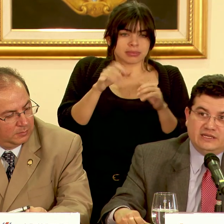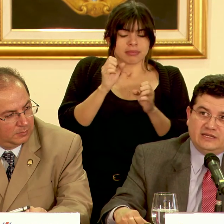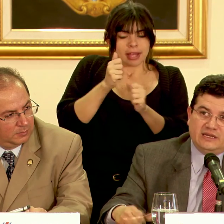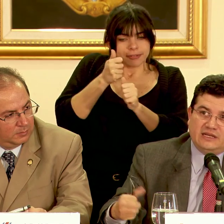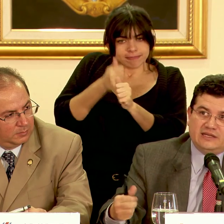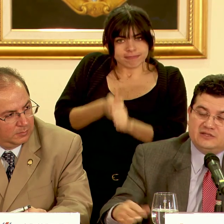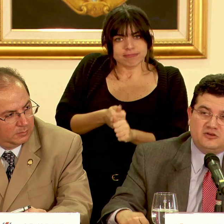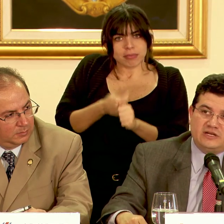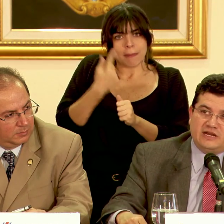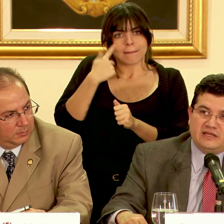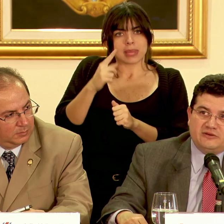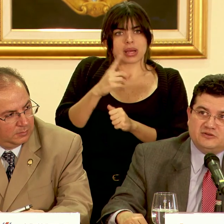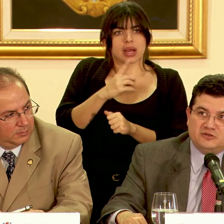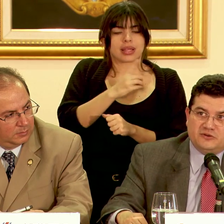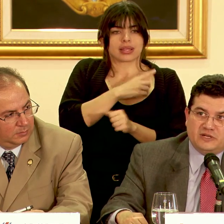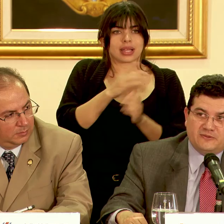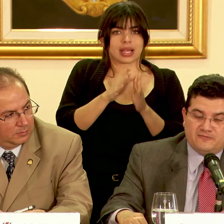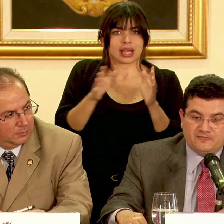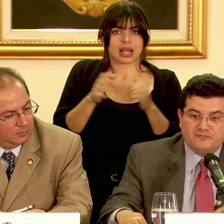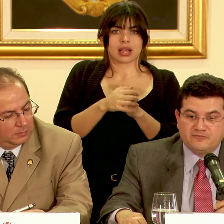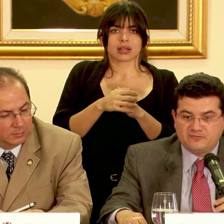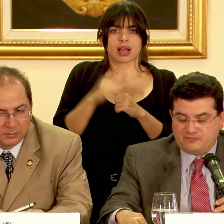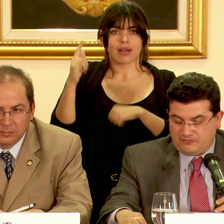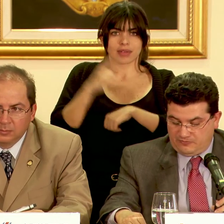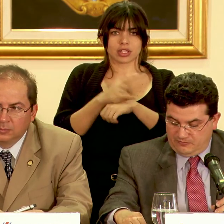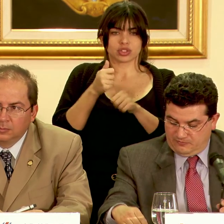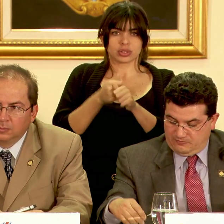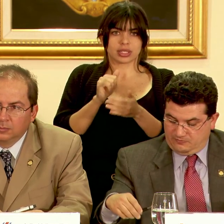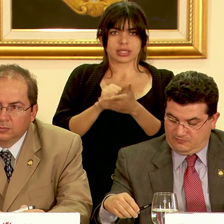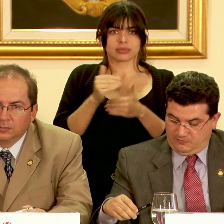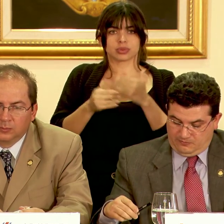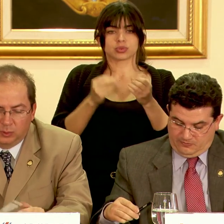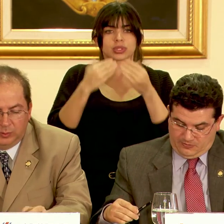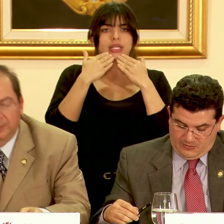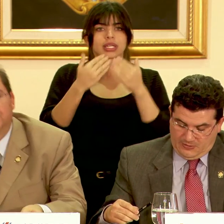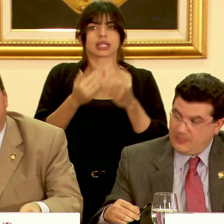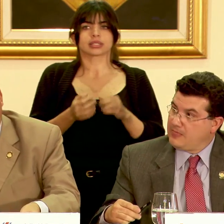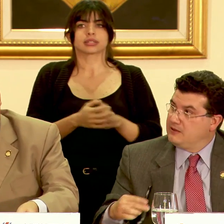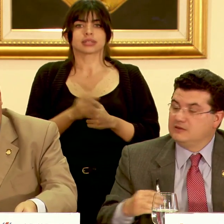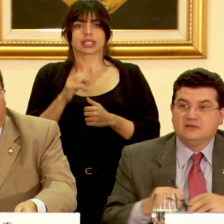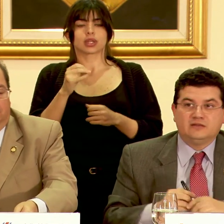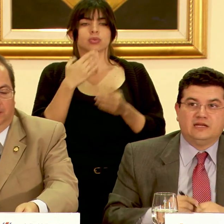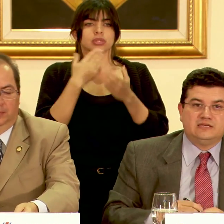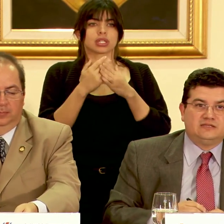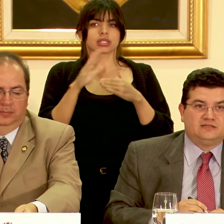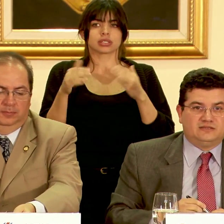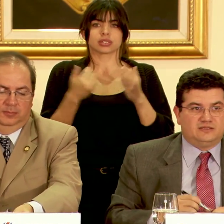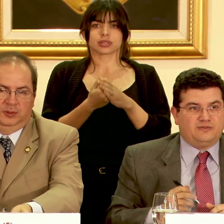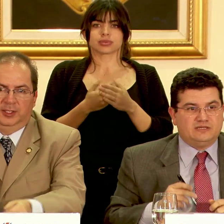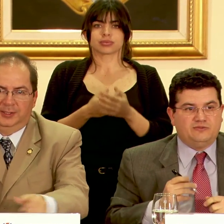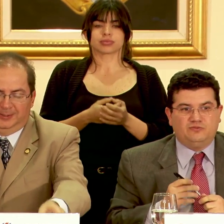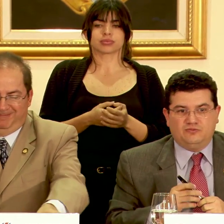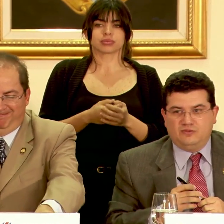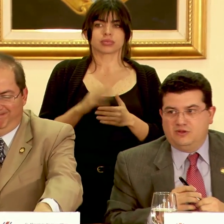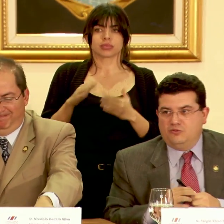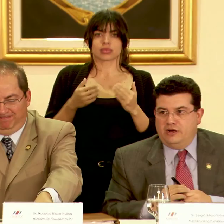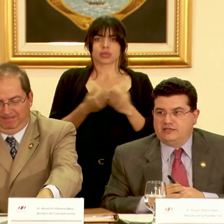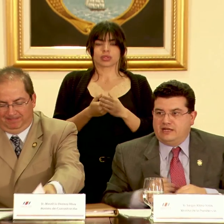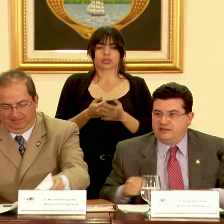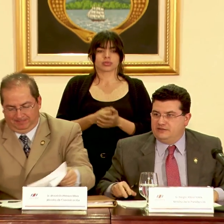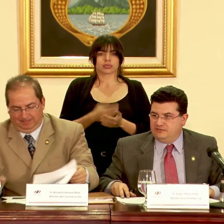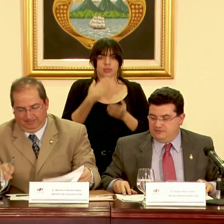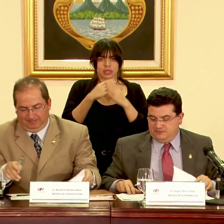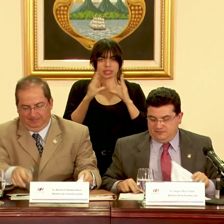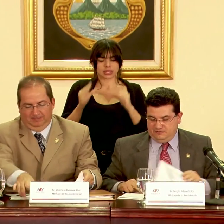en la Dirección General de Aveso en Civil Gracias Sergio muchas gracias a todos ustedes y a los